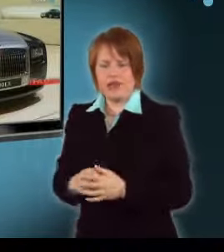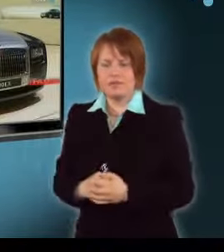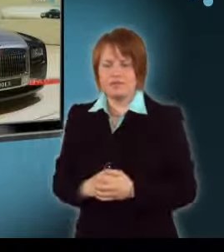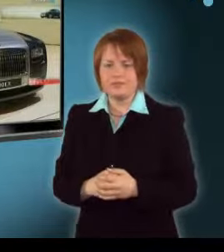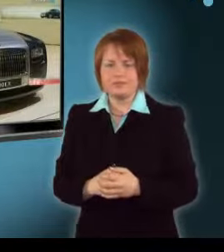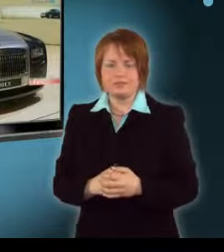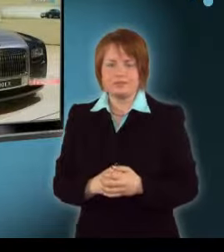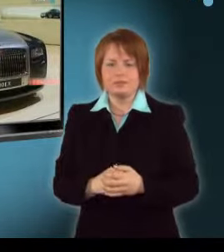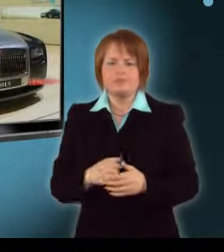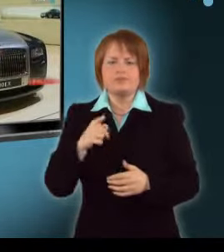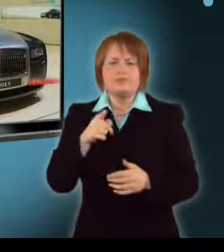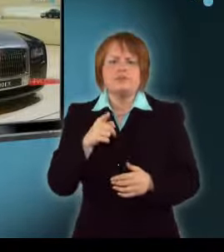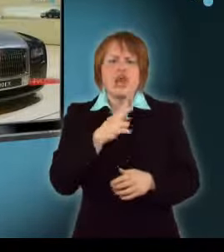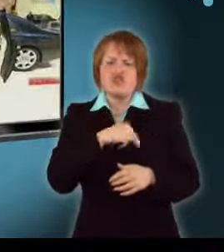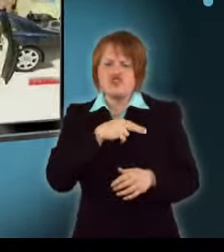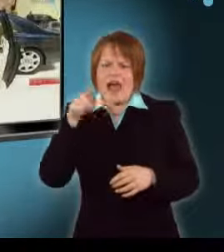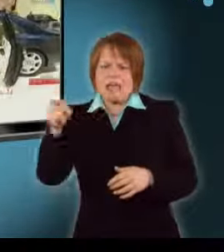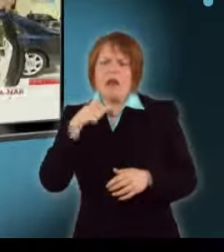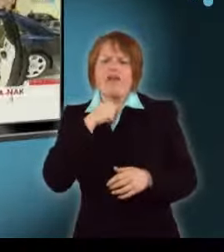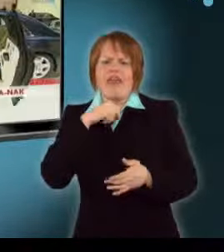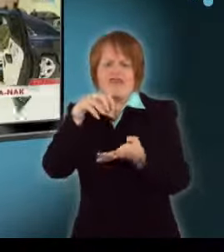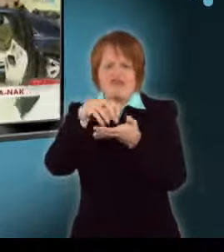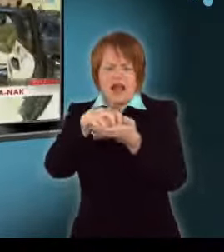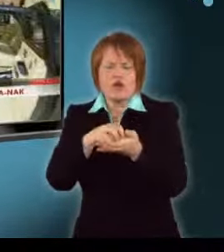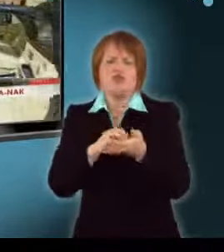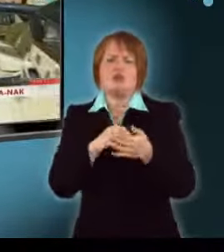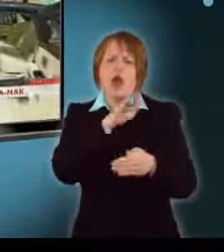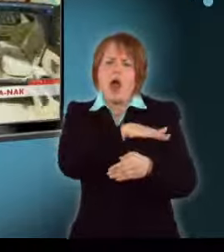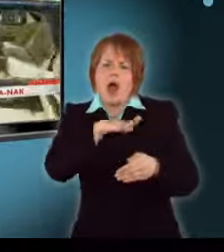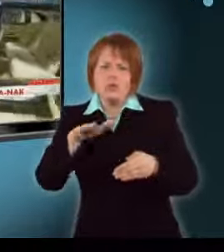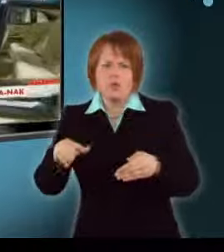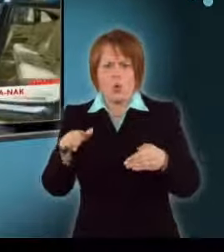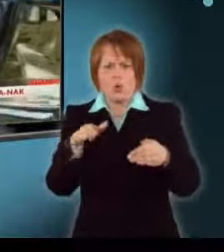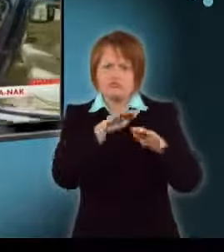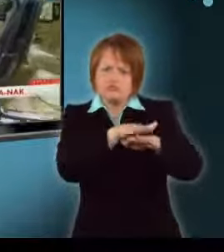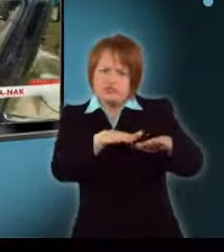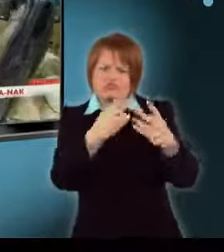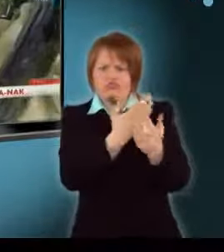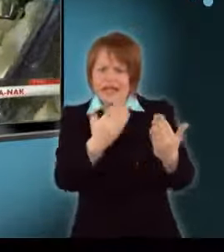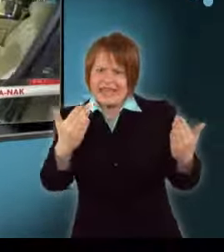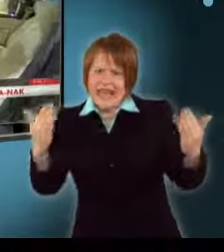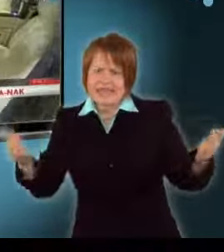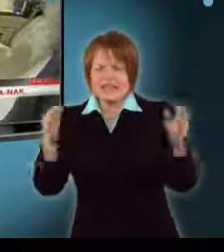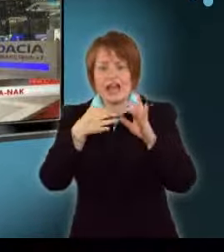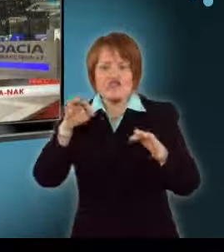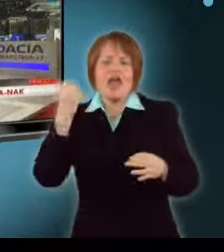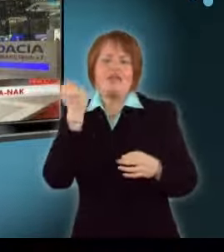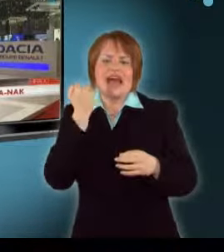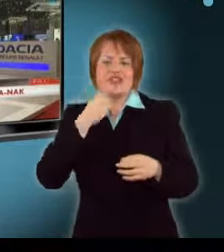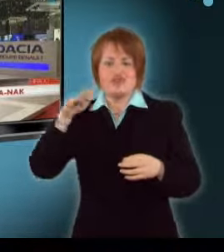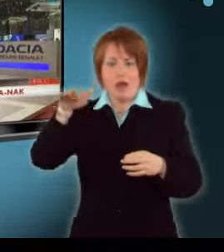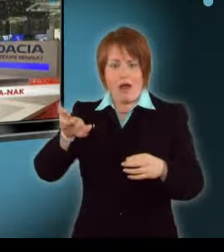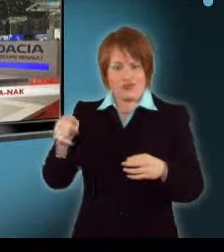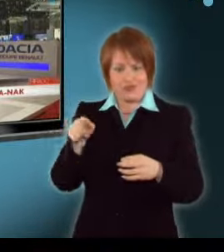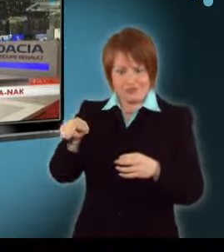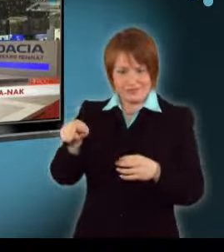A Rolls Royce-ok, BMW-k, Mercedes-ek és egyéb csillogó autók között idén minden eddiginél büszkébben feszíthetnek a dácsia modellek a